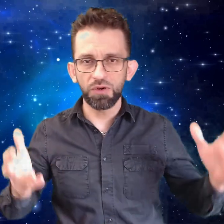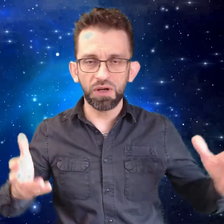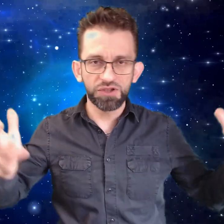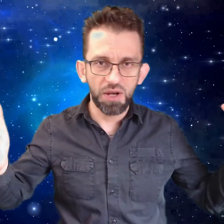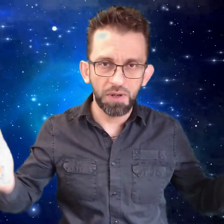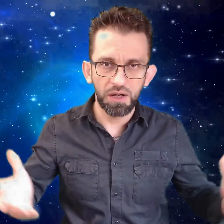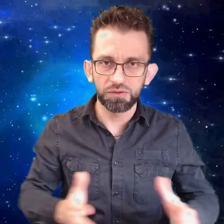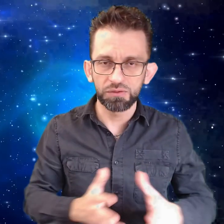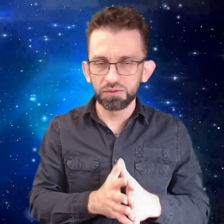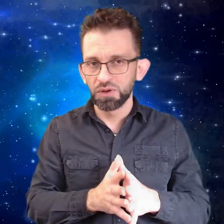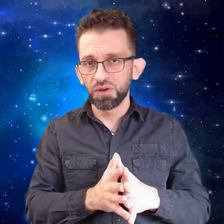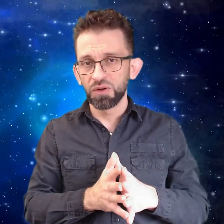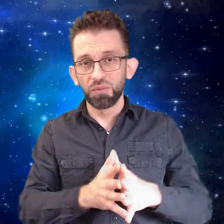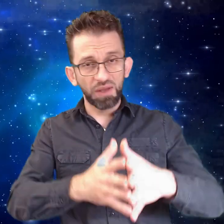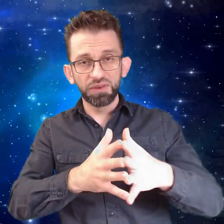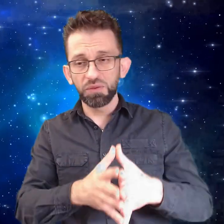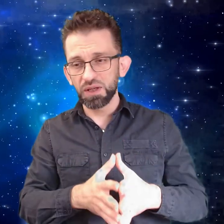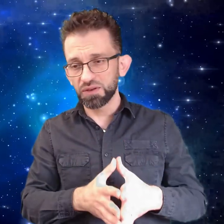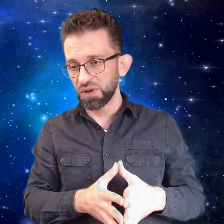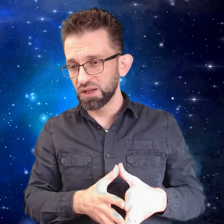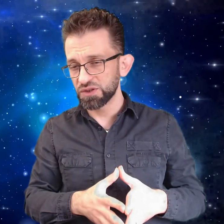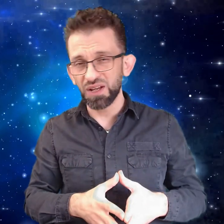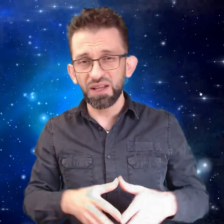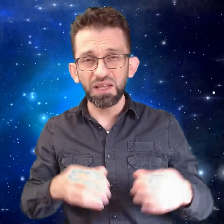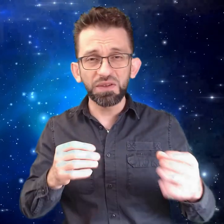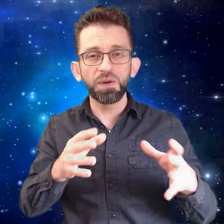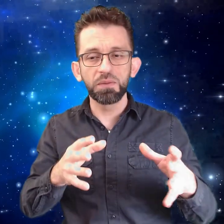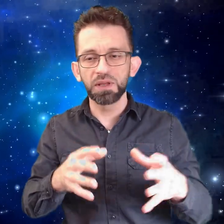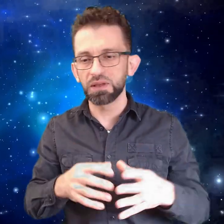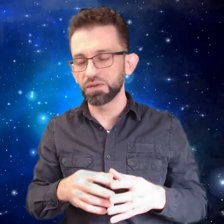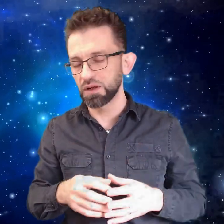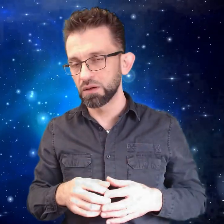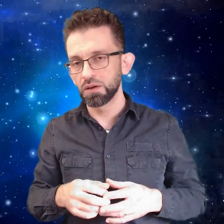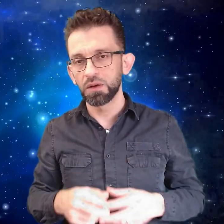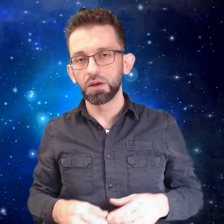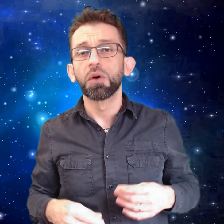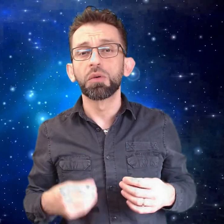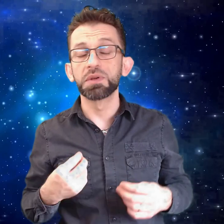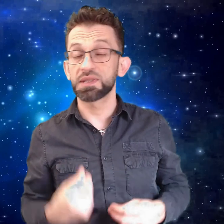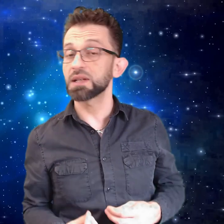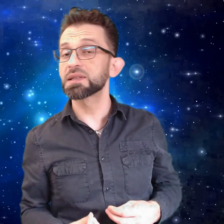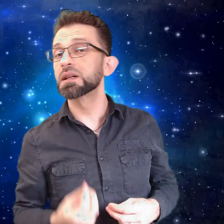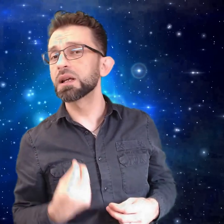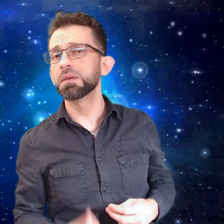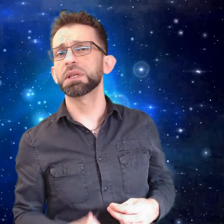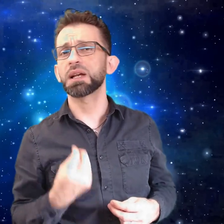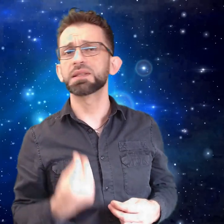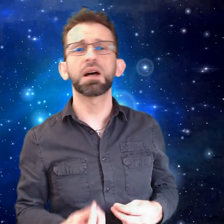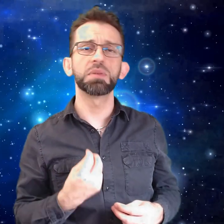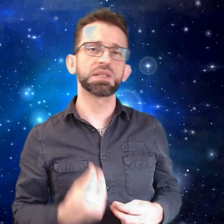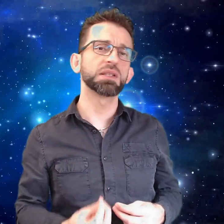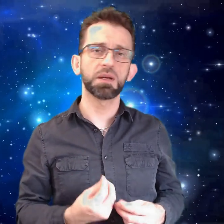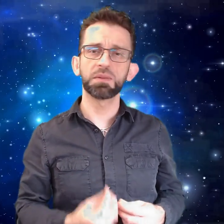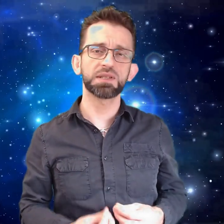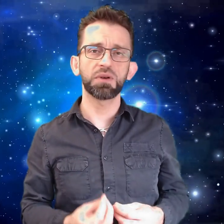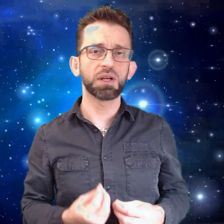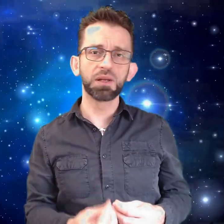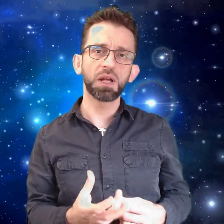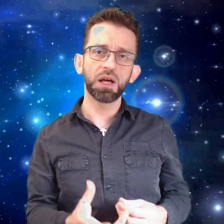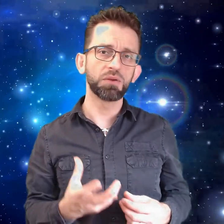وإعجابات ومقضي وقته على شغلات أتفهم نتفها وبيستخسر كلمة عزاء بسيطة بس تقدم لأهله